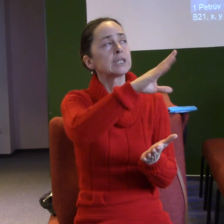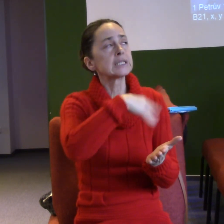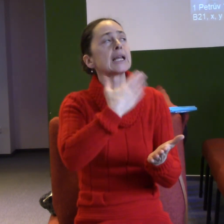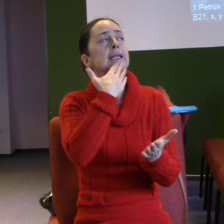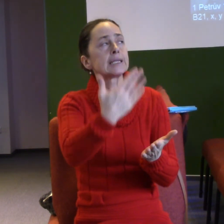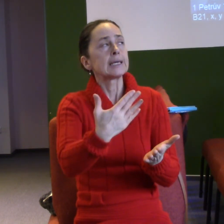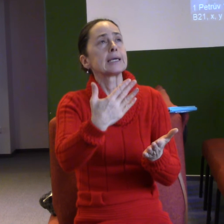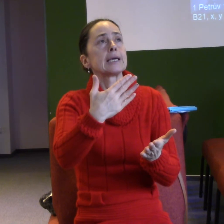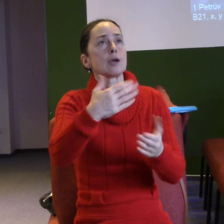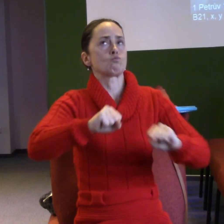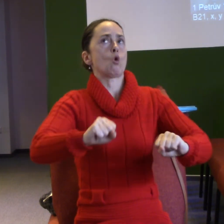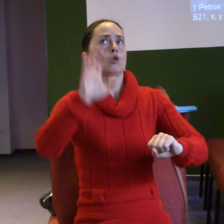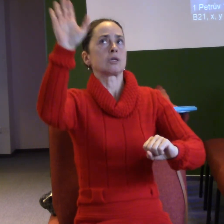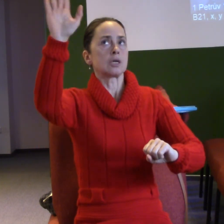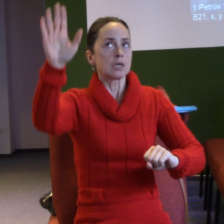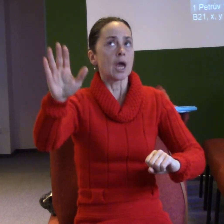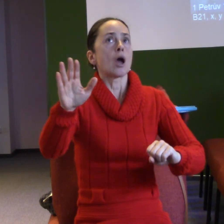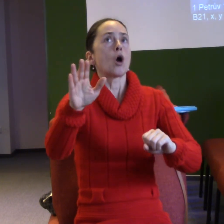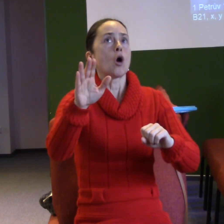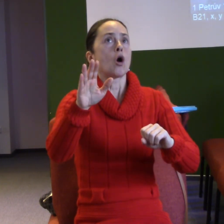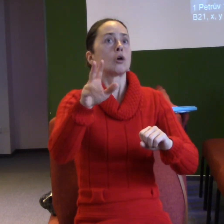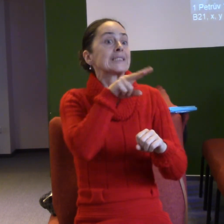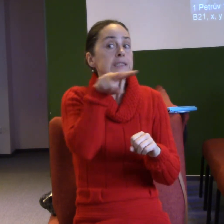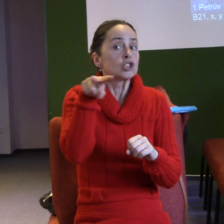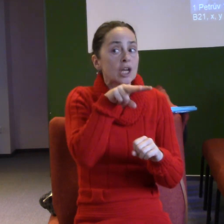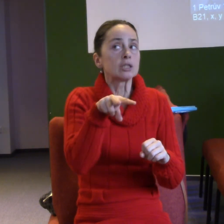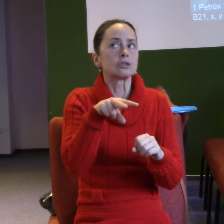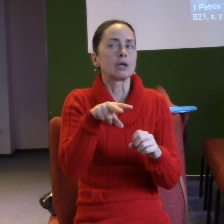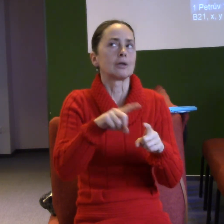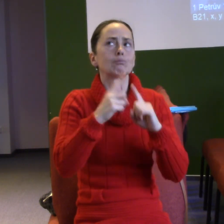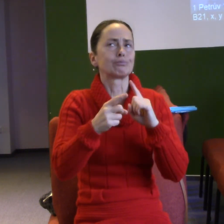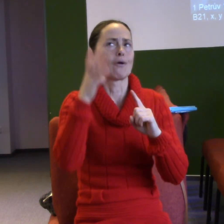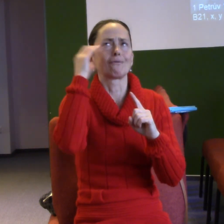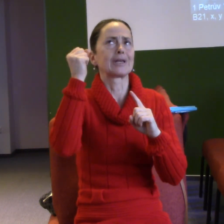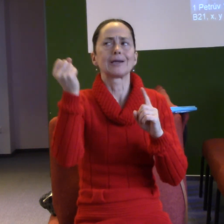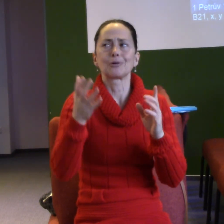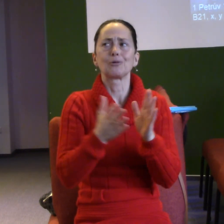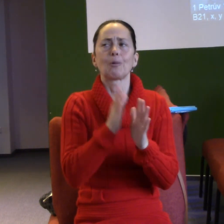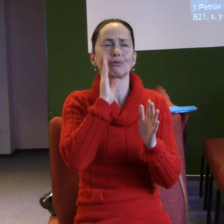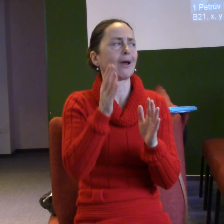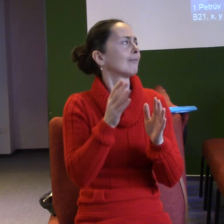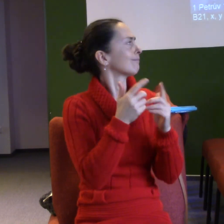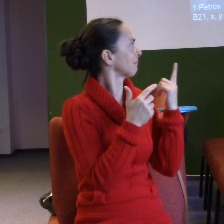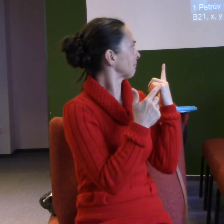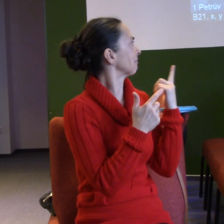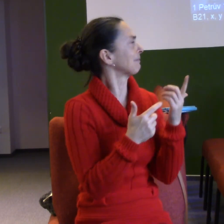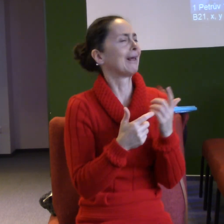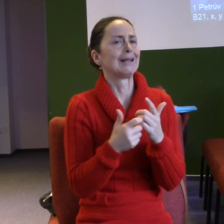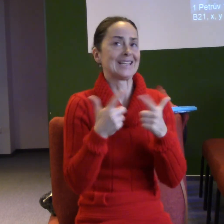výru k záchráně, která je připravena, aby byla zjevená v Božím čase. Bůh se rozhodl, že nás bude